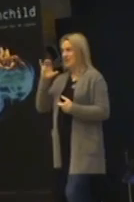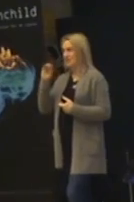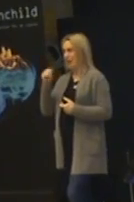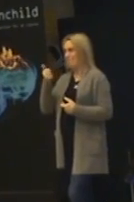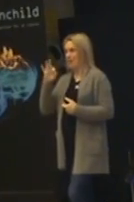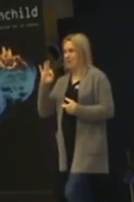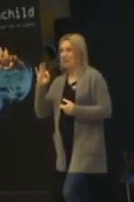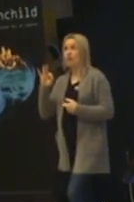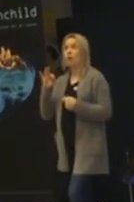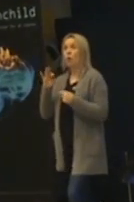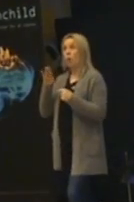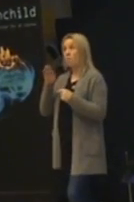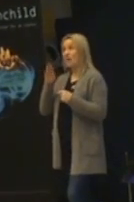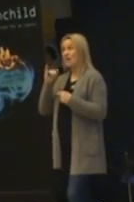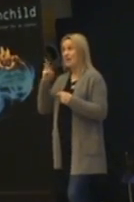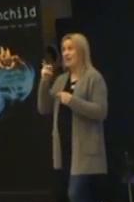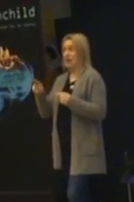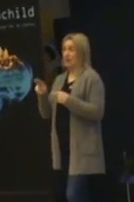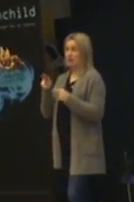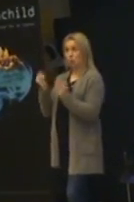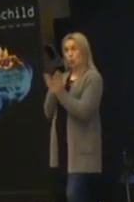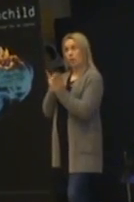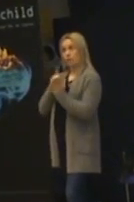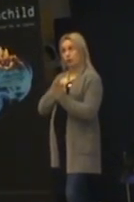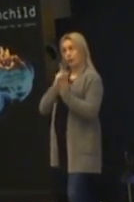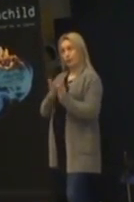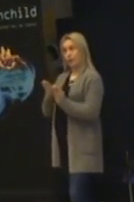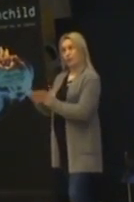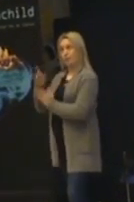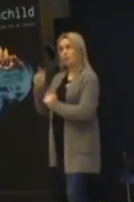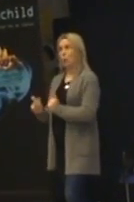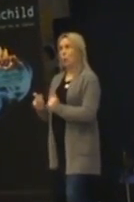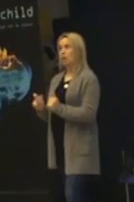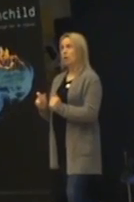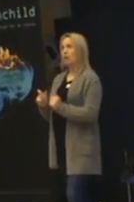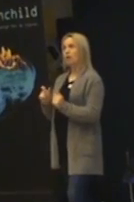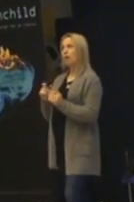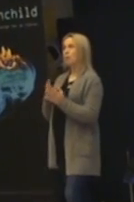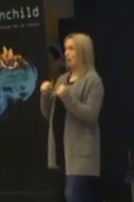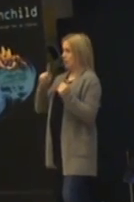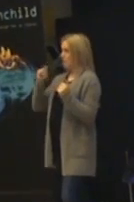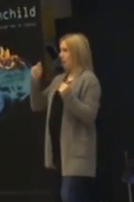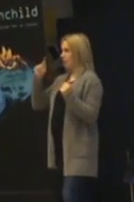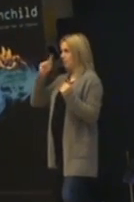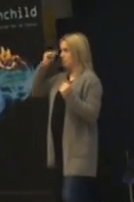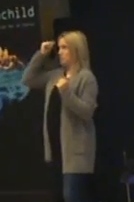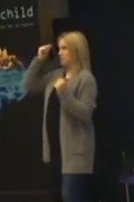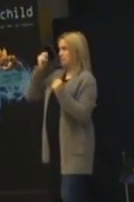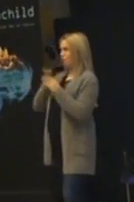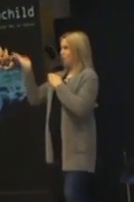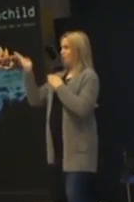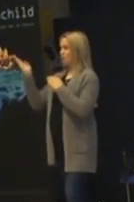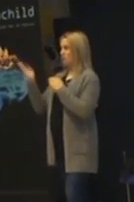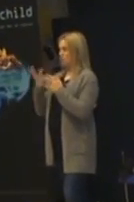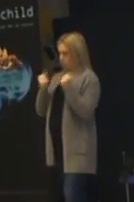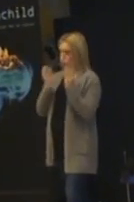Madicken är ju liksom i skolan en väldigt sådär präktig person. Men det händer ju påhittiga saker då och då. Men i